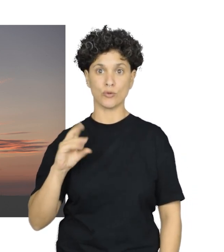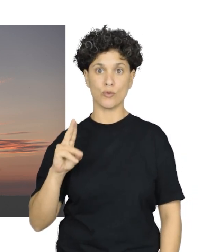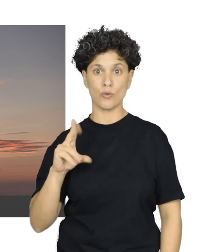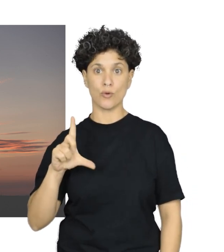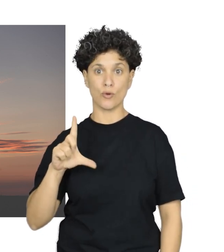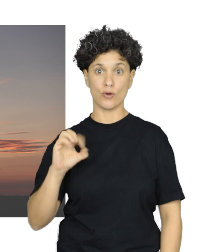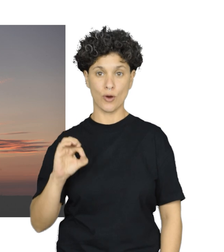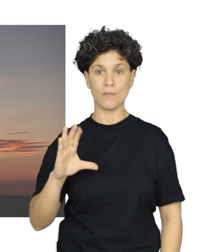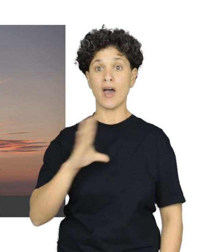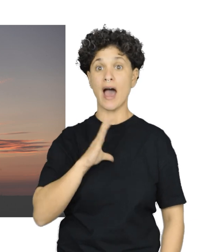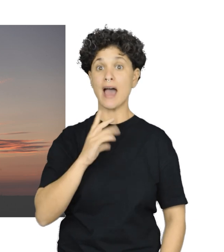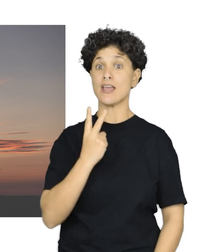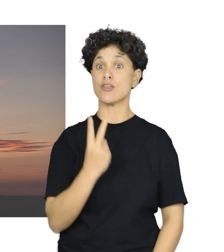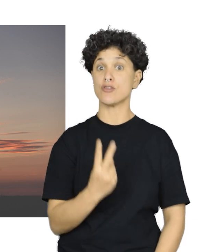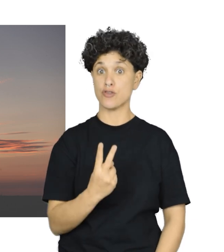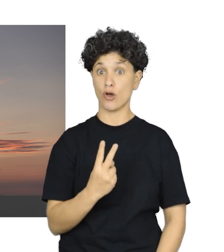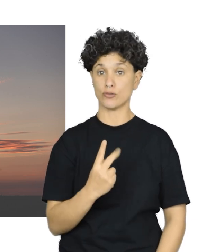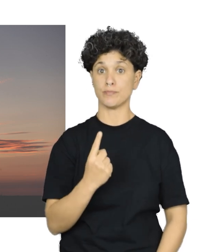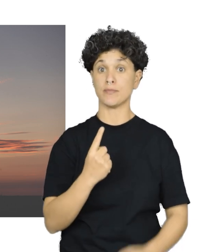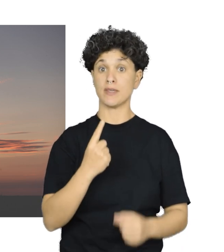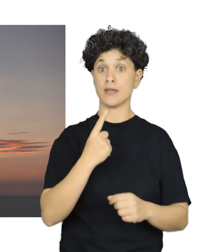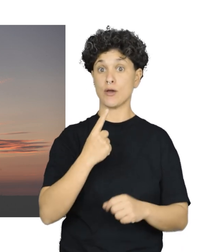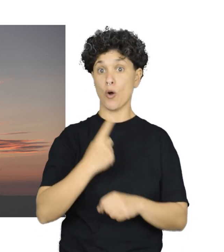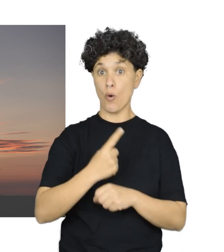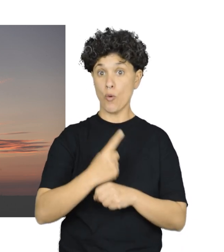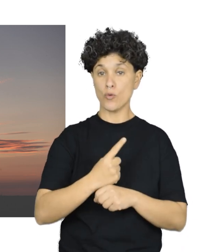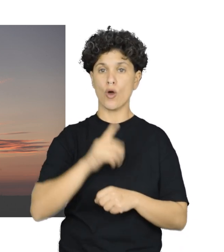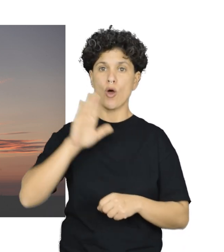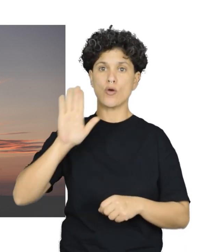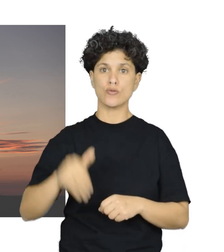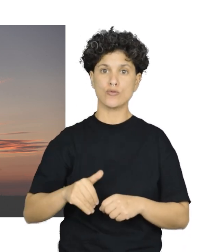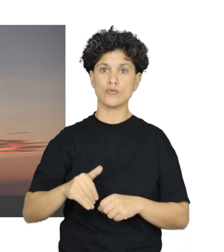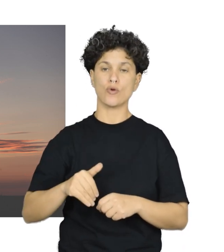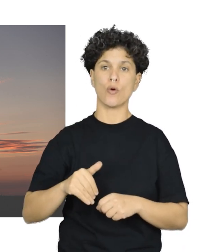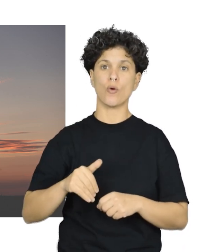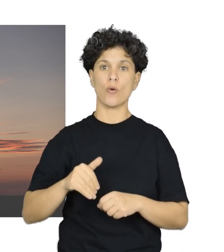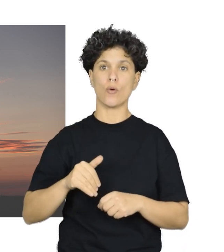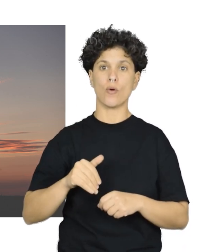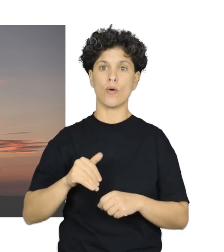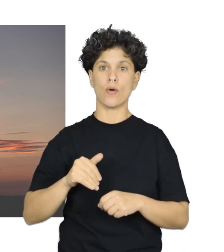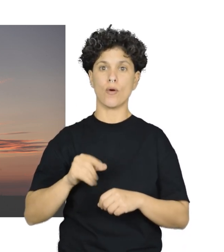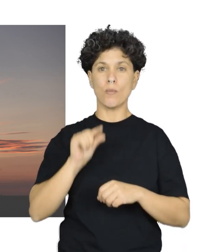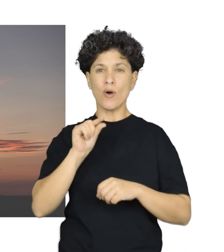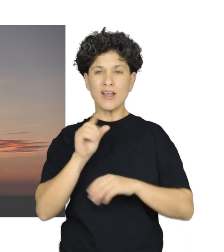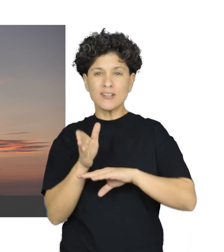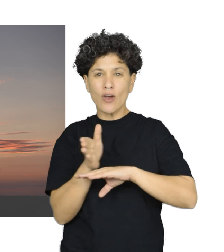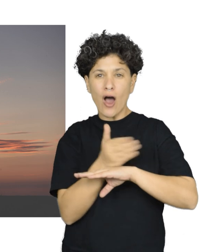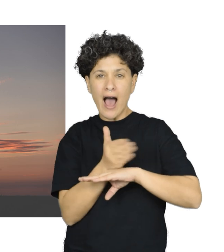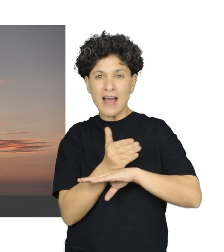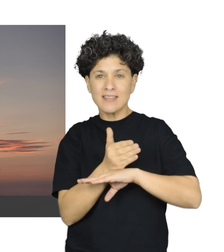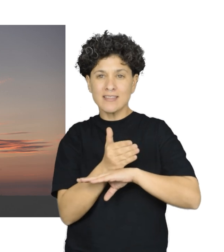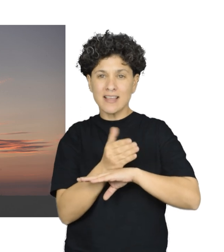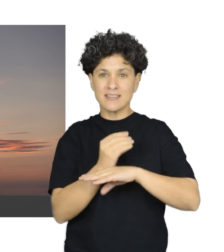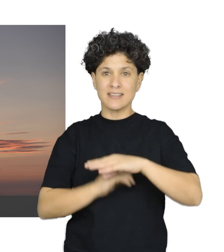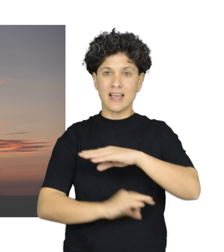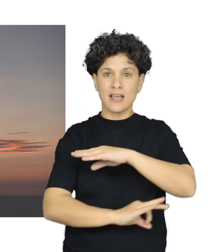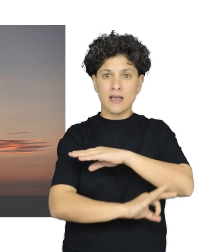Crepúsculo matutino antes de la salida del sol se llama también amanecer aurora alba.